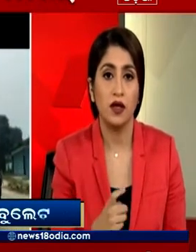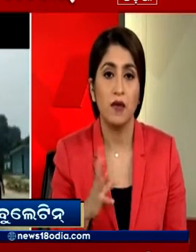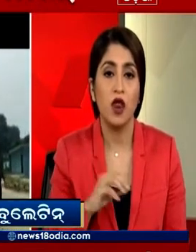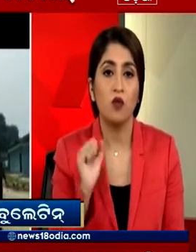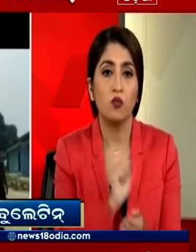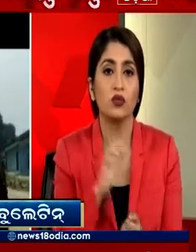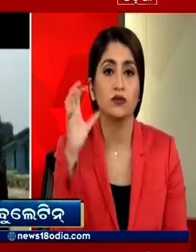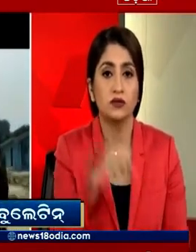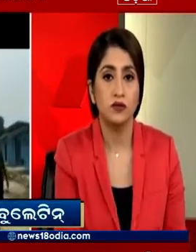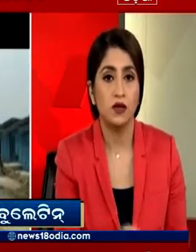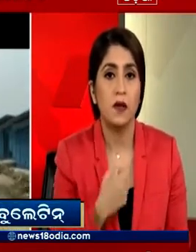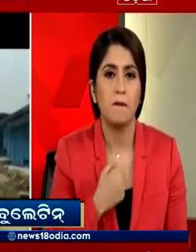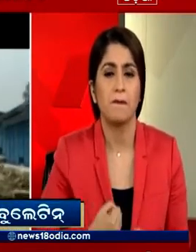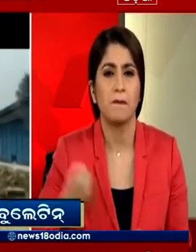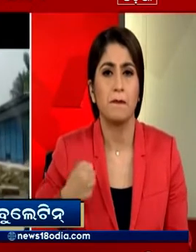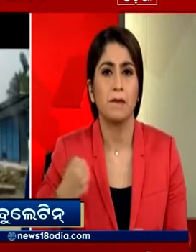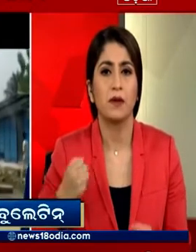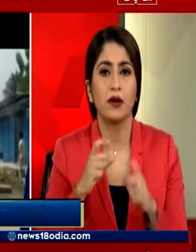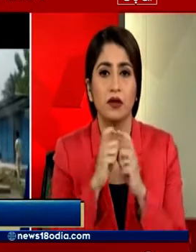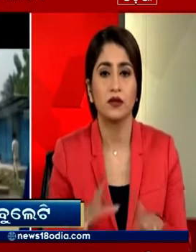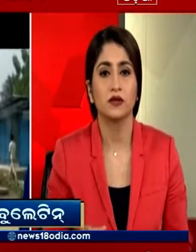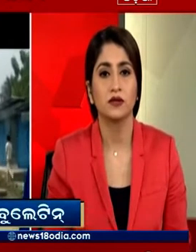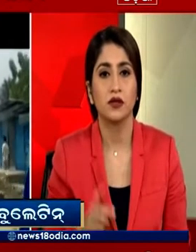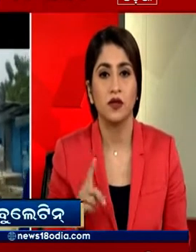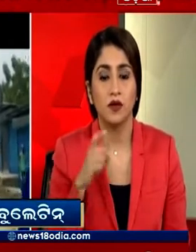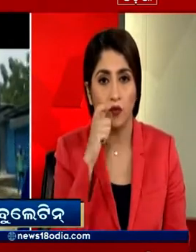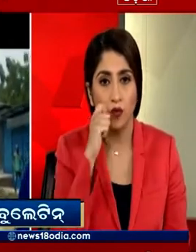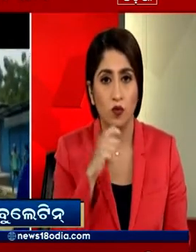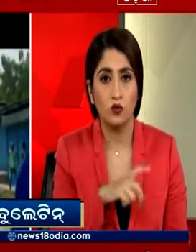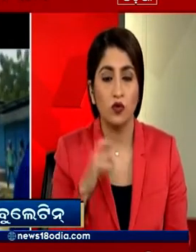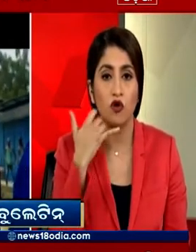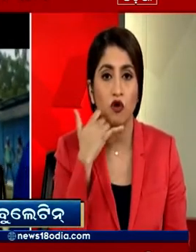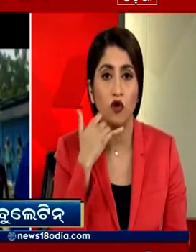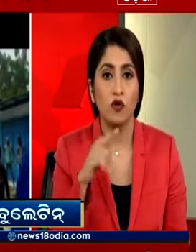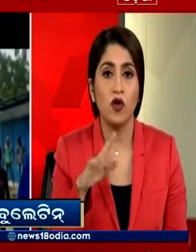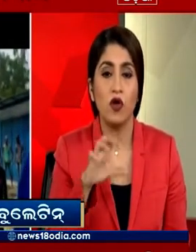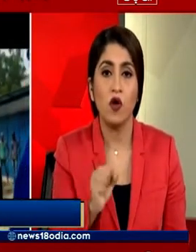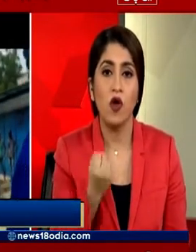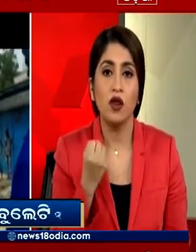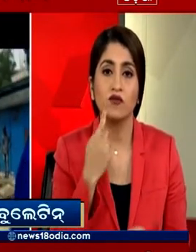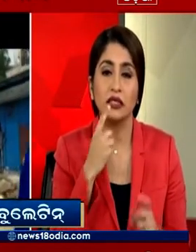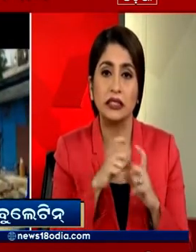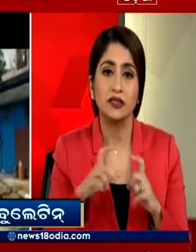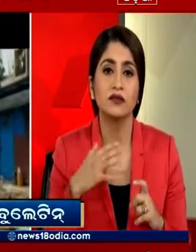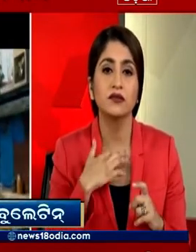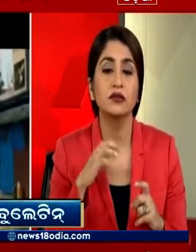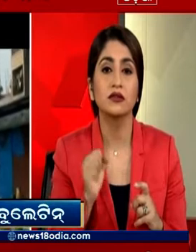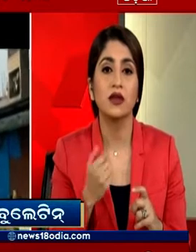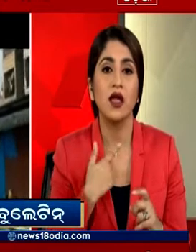पकड लिया और उसकी जम कर पिटाई कर डाली एक लड़के ने पुलिस वाले को कॉलर से पकड़ रखा था और उस पर लगातार थपड़ बरसा